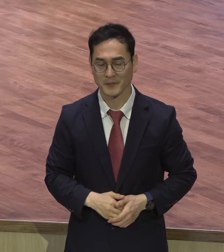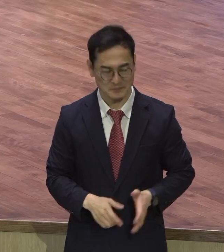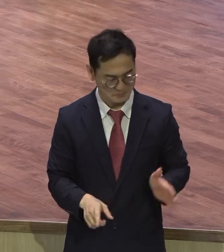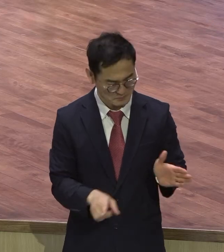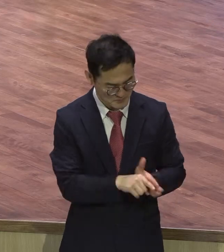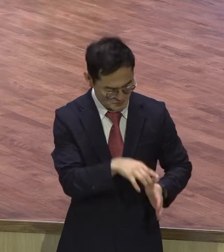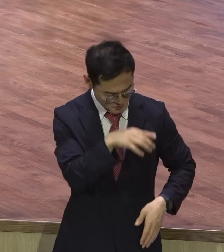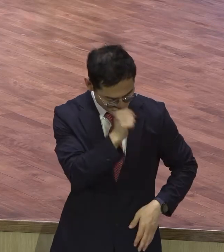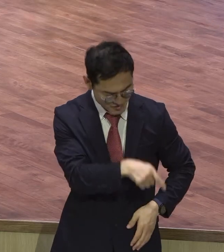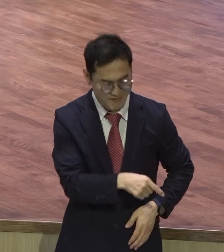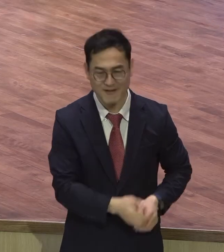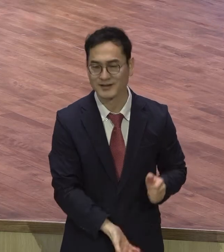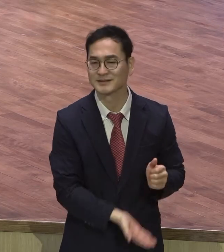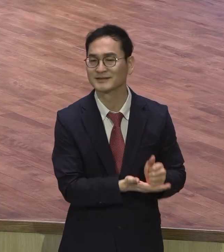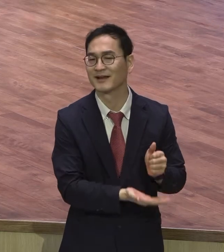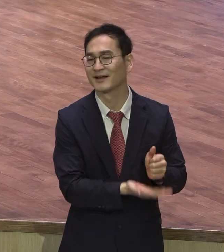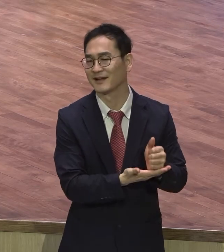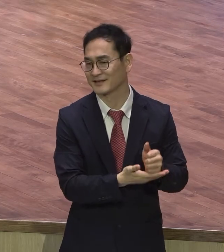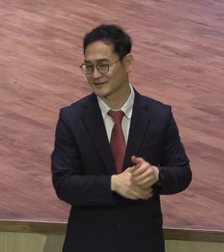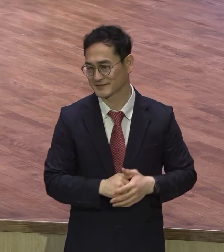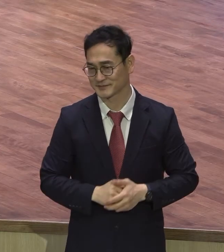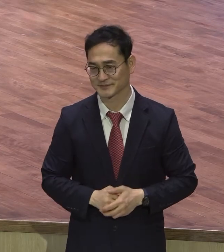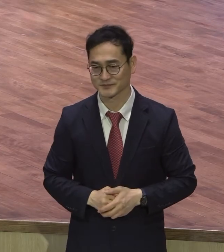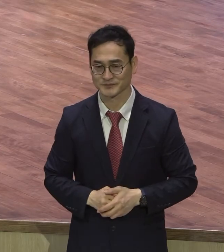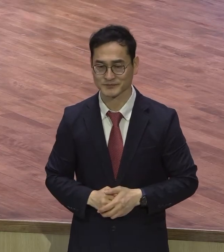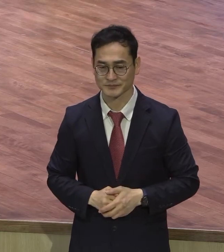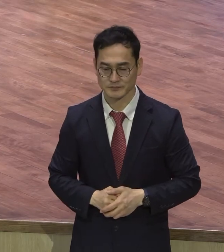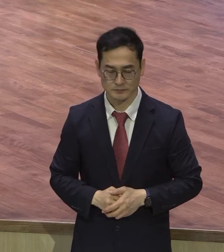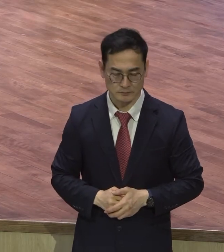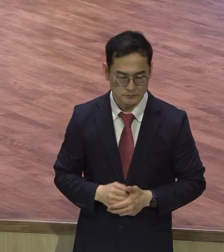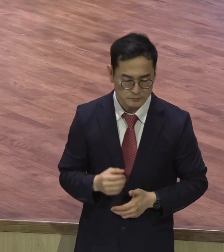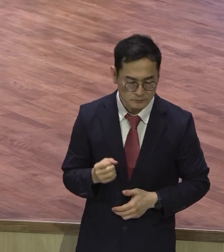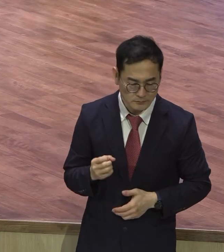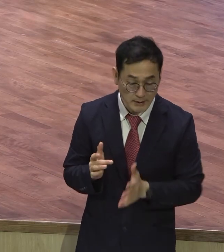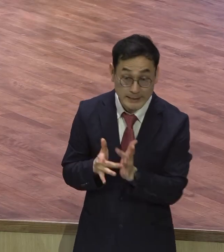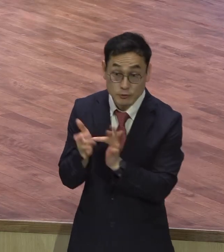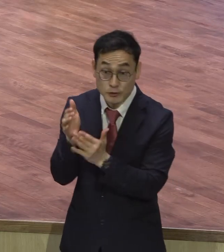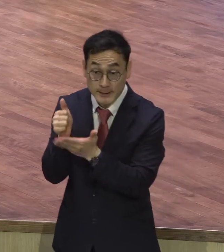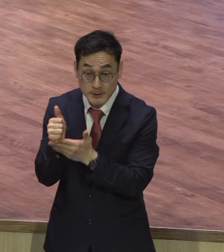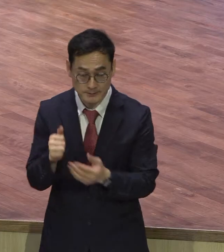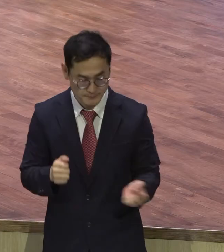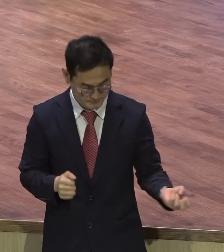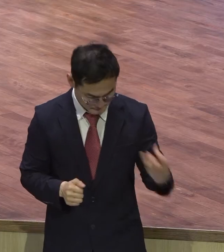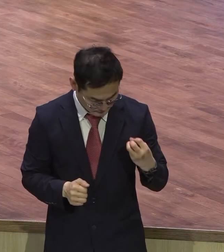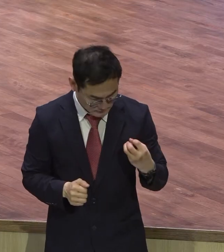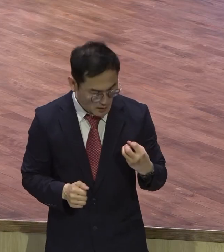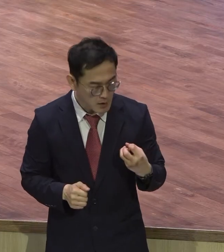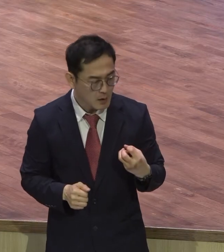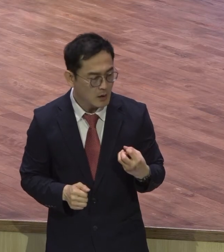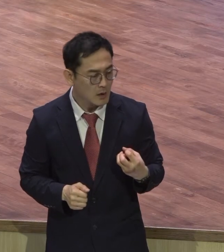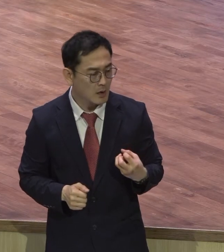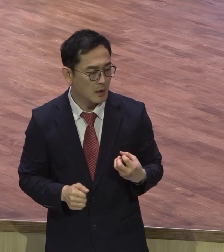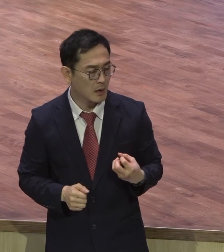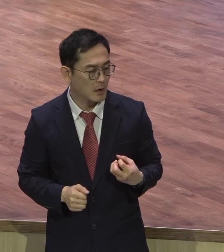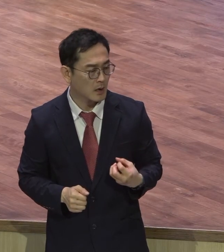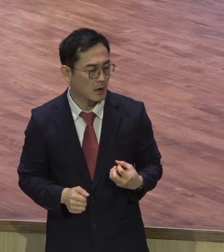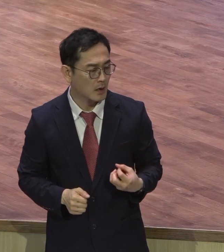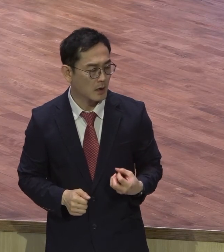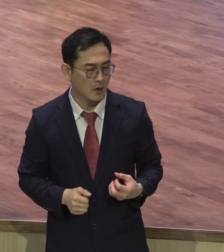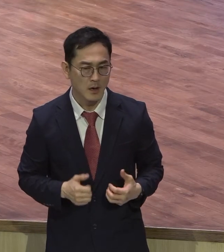10절 보세요. 예수께서 백부장에 가라 너 믿은 대로 될 절 하시니